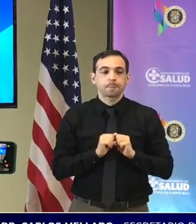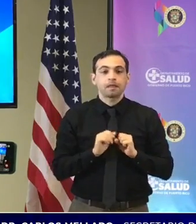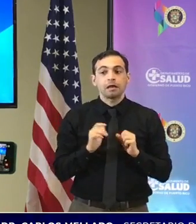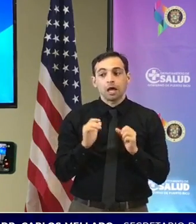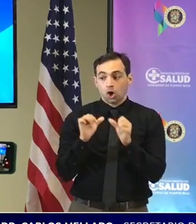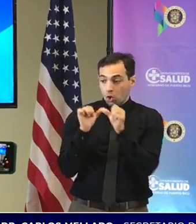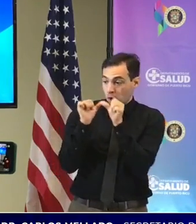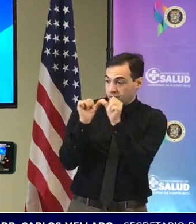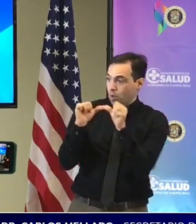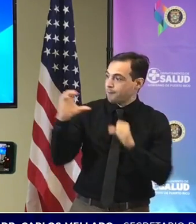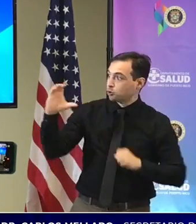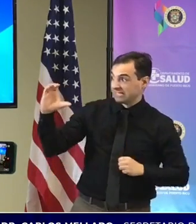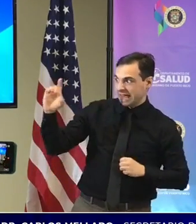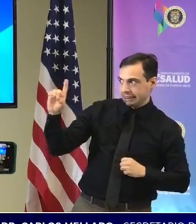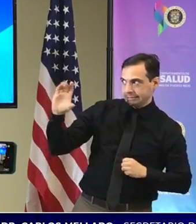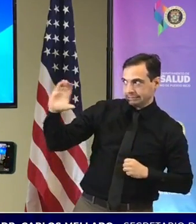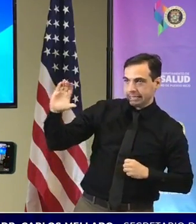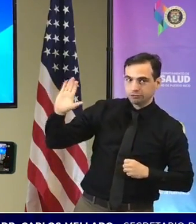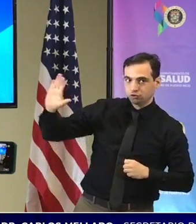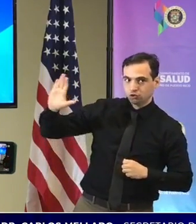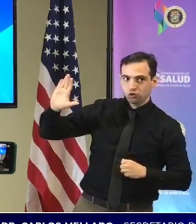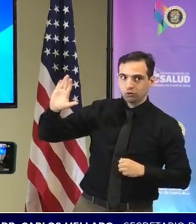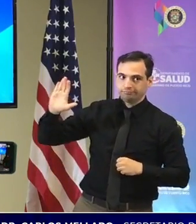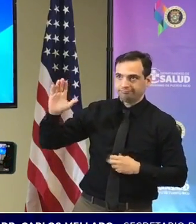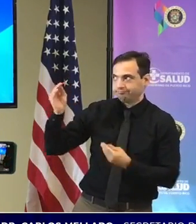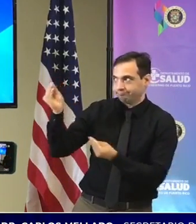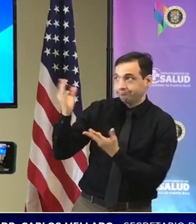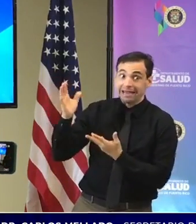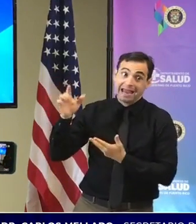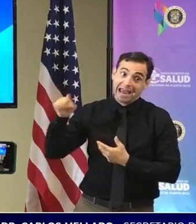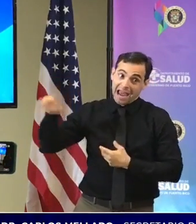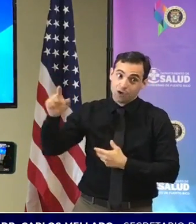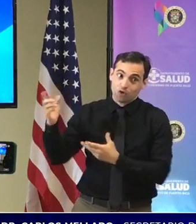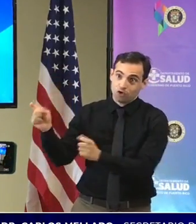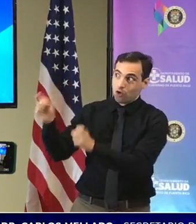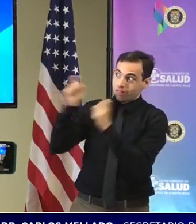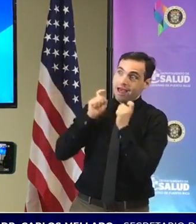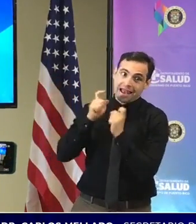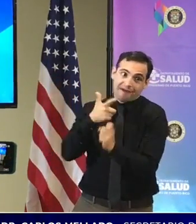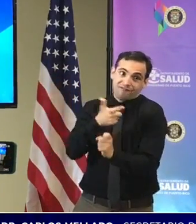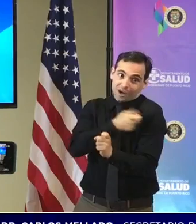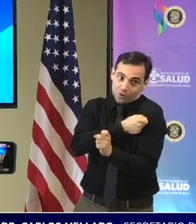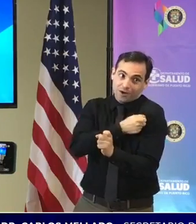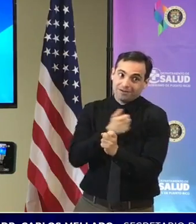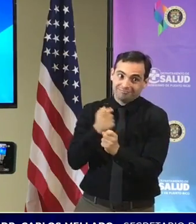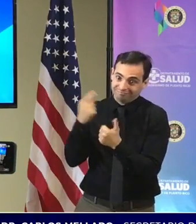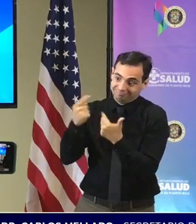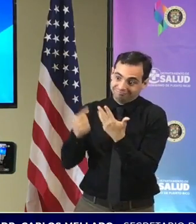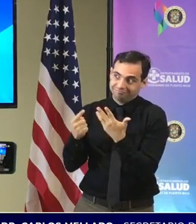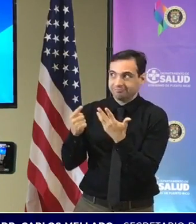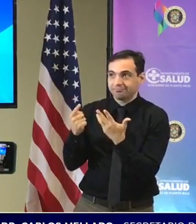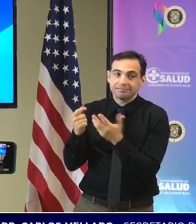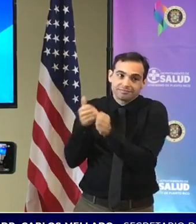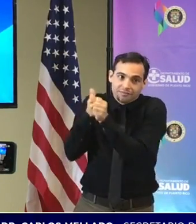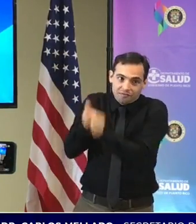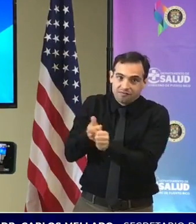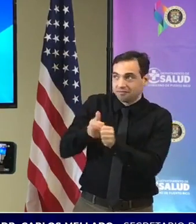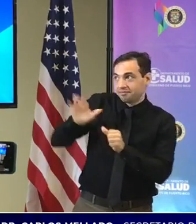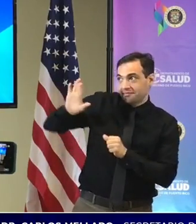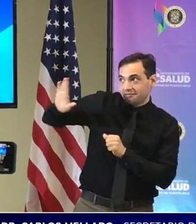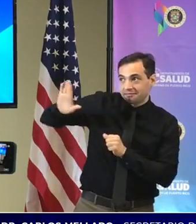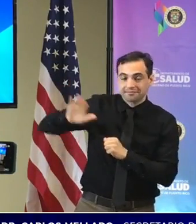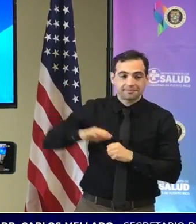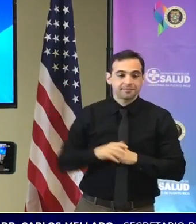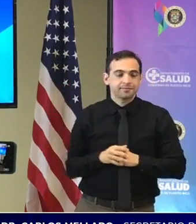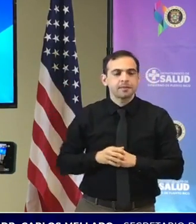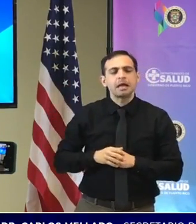norma el CDC porque ellos son ¿verdad? los que nos dan vacunas y todo este tipo de cosas si nosotros estamos haciendo una exhortación y